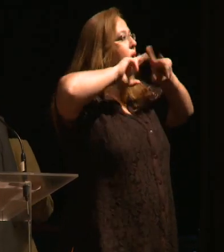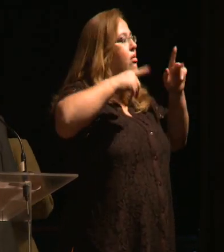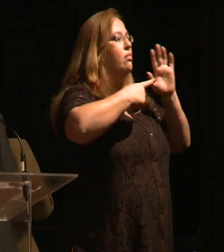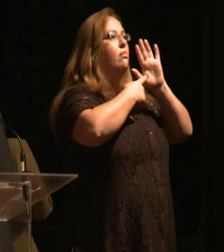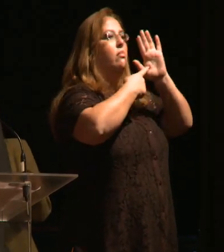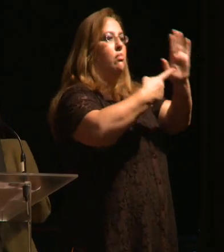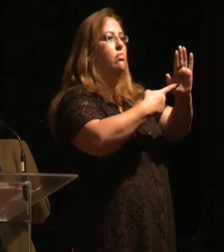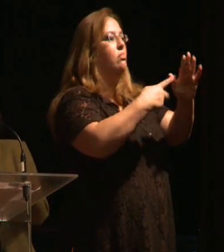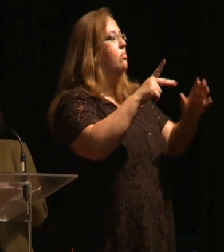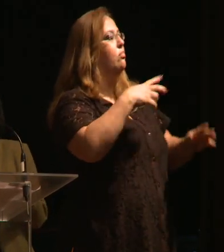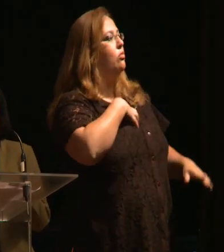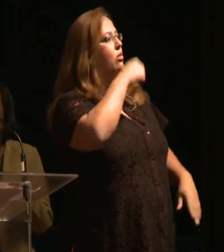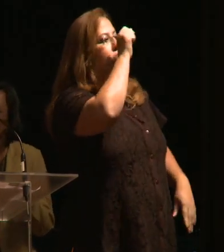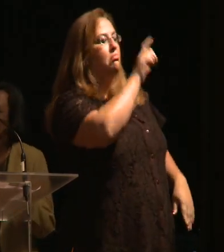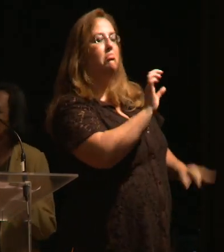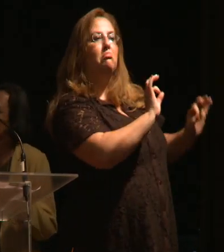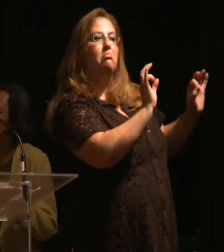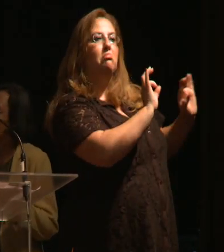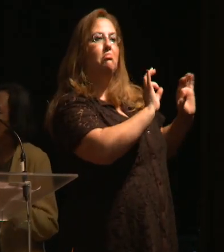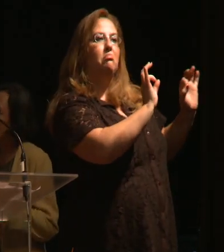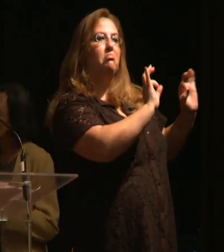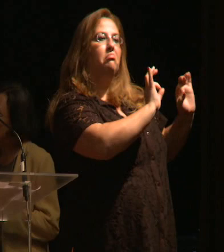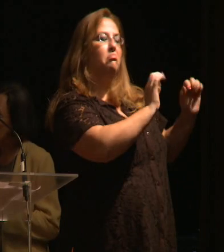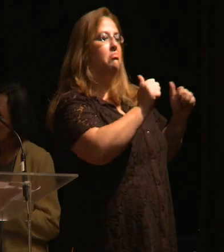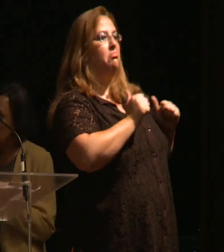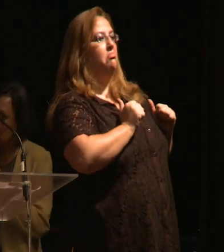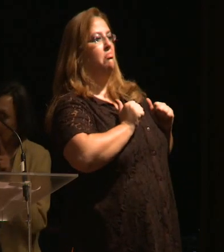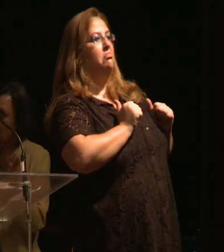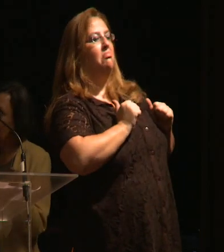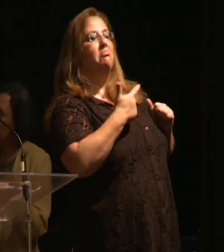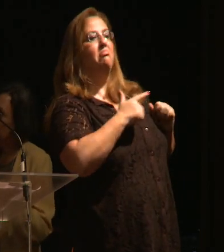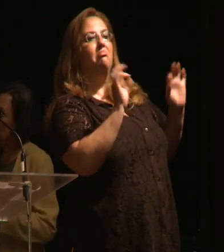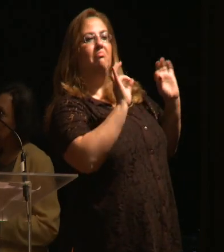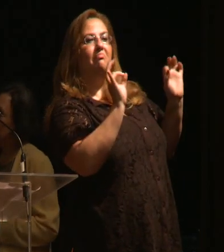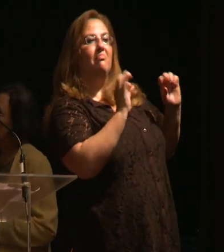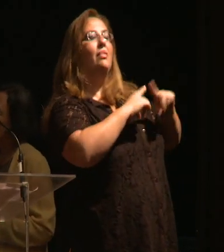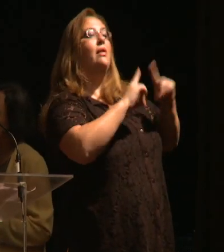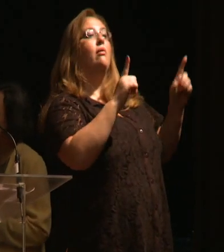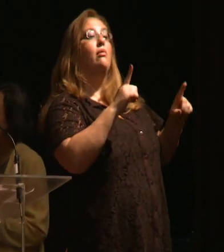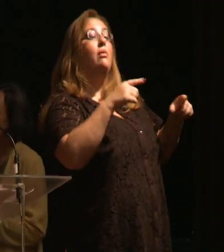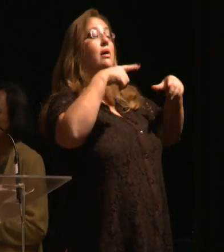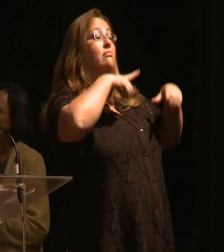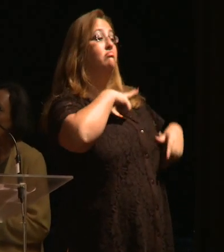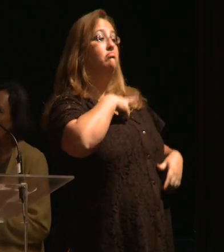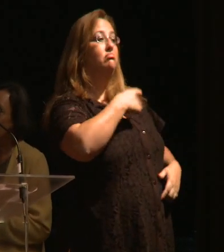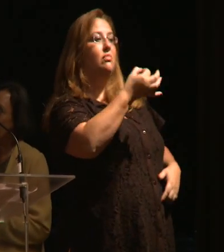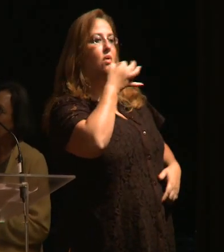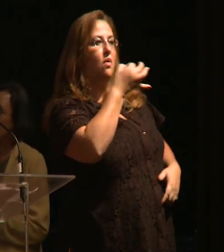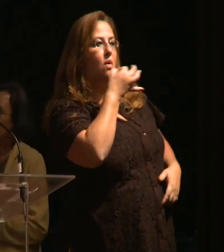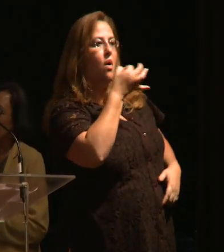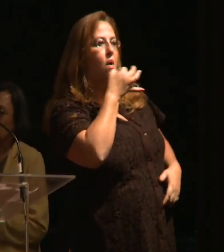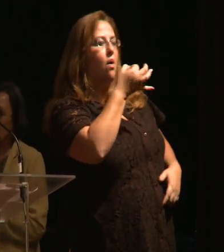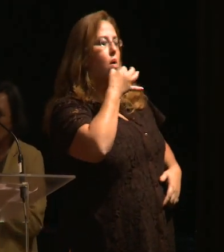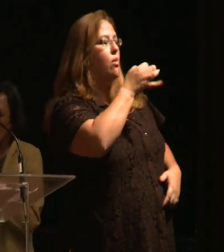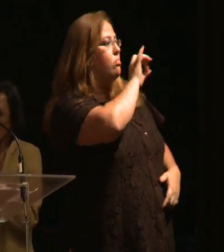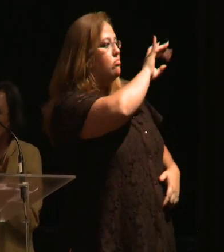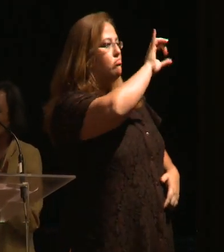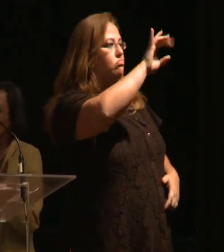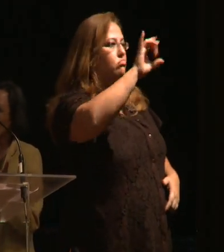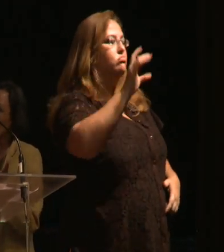não é neutra, não há neutralidade na diversidade. Há posições, muitas posições,